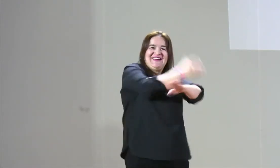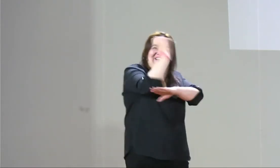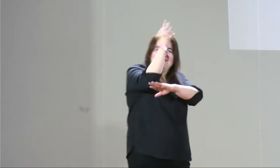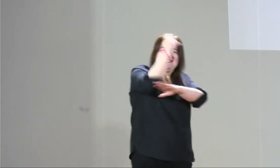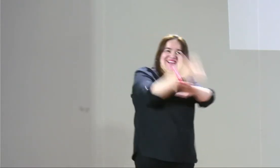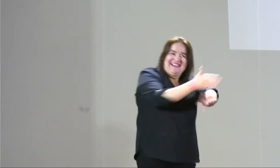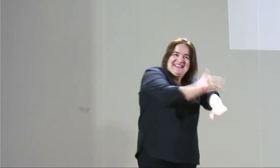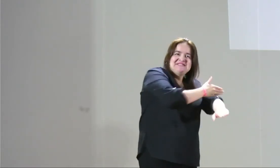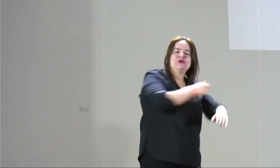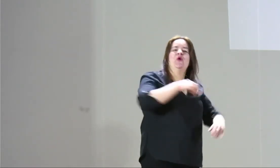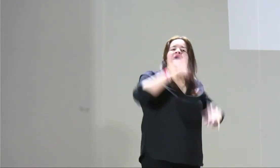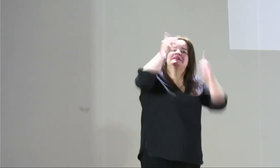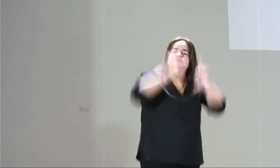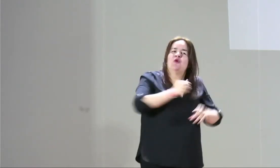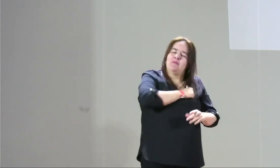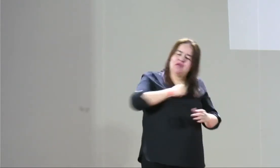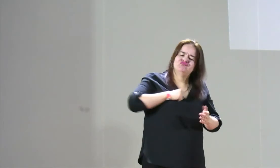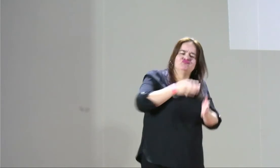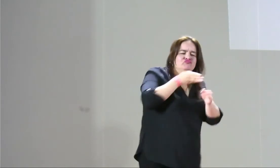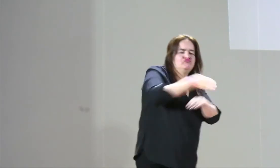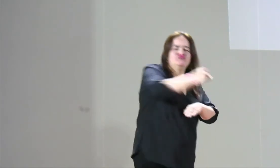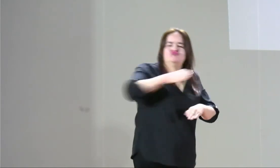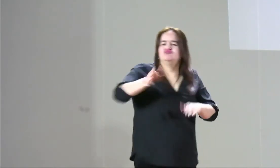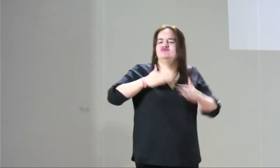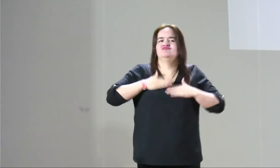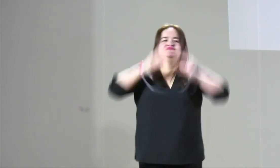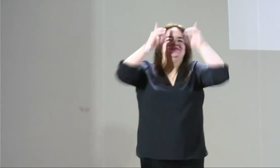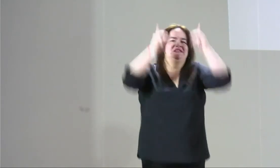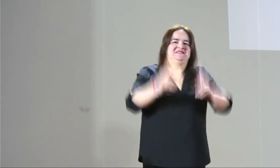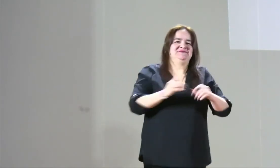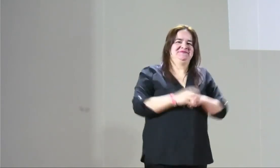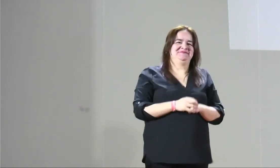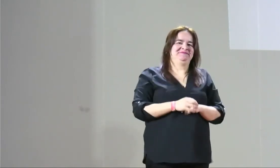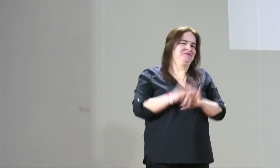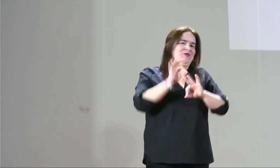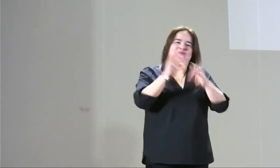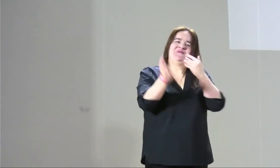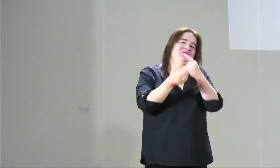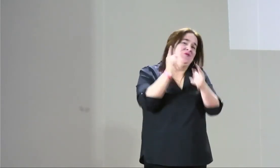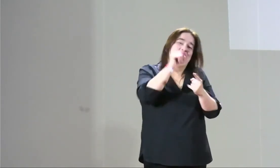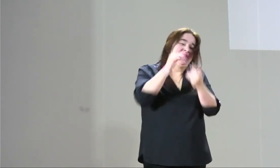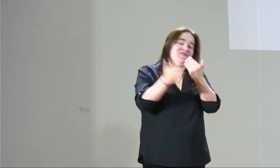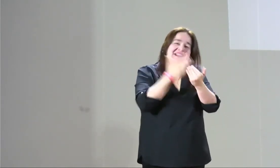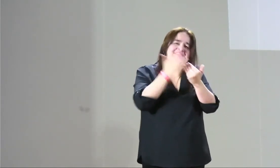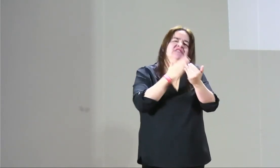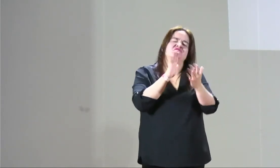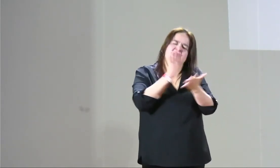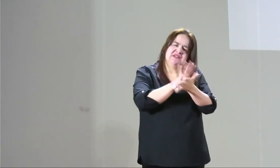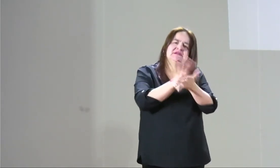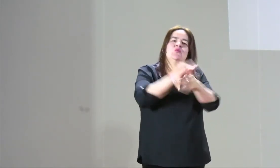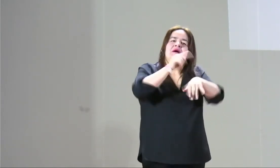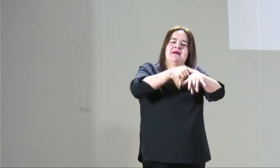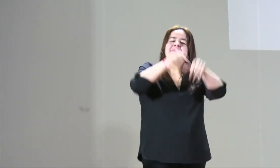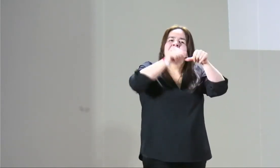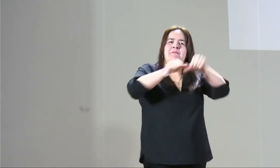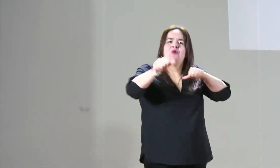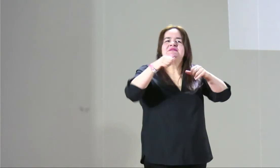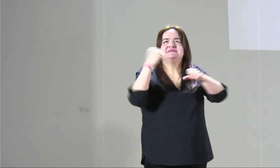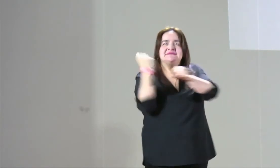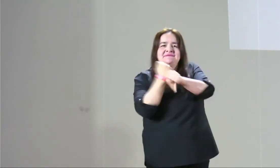ustedes, donde sienten una posición, una autonomía, era lo que yo estaba mencionando en mi ponencia, ustedes son autónomas de tomar sus decisiones,